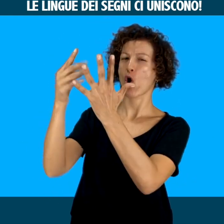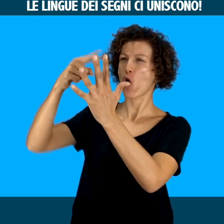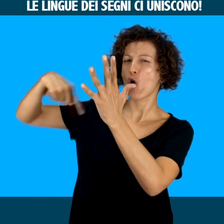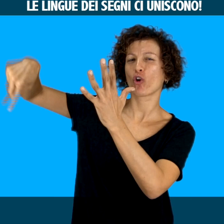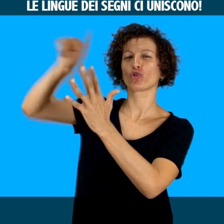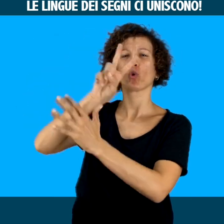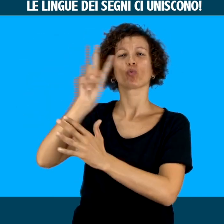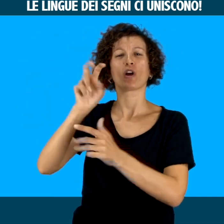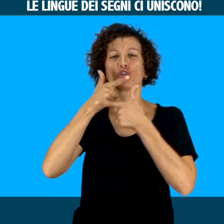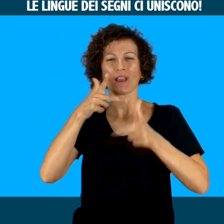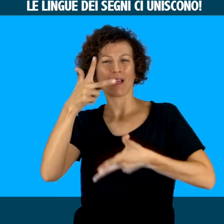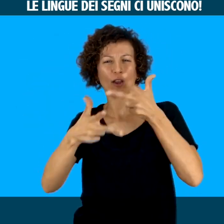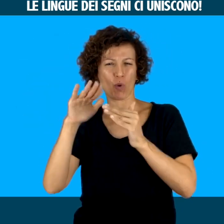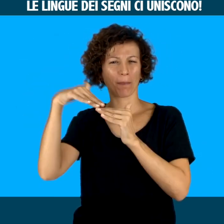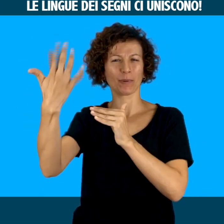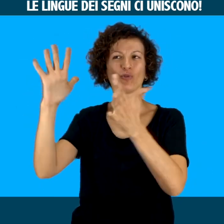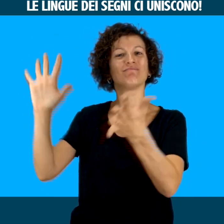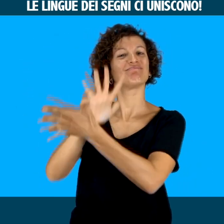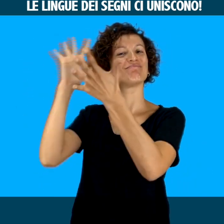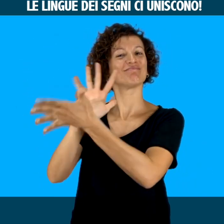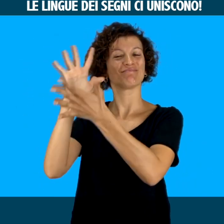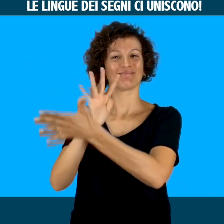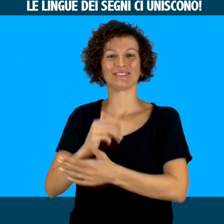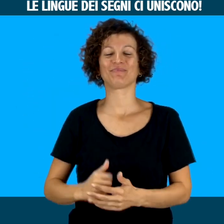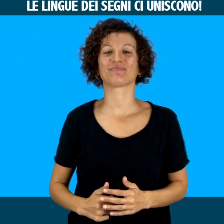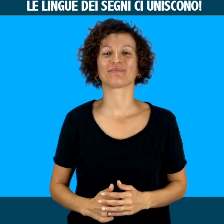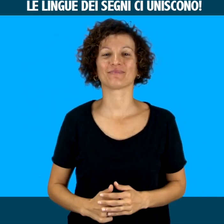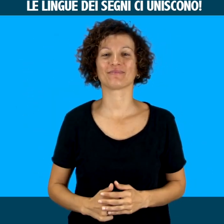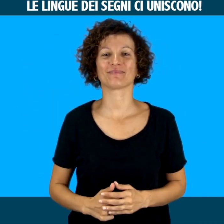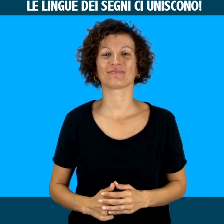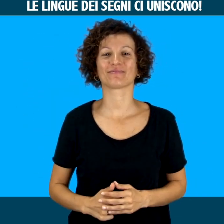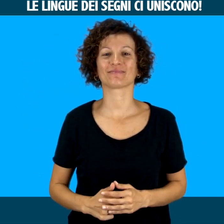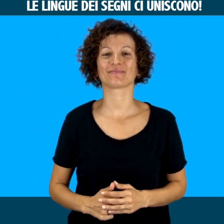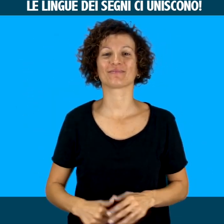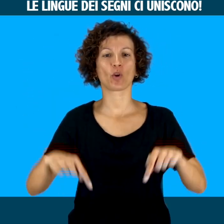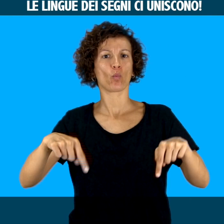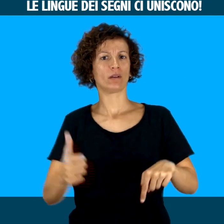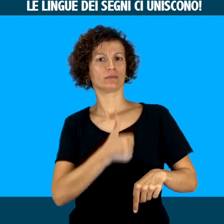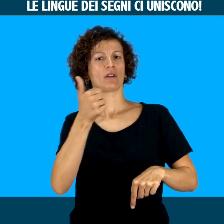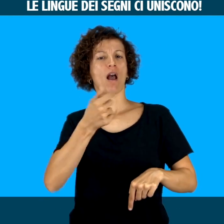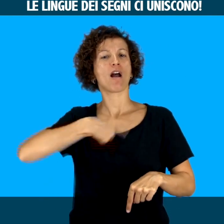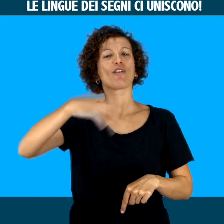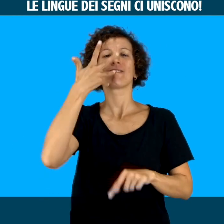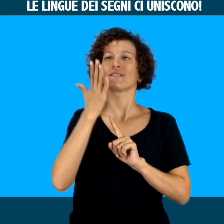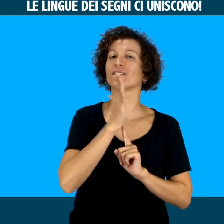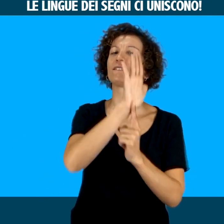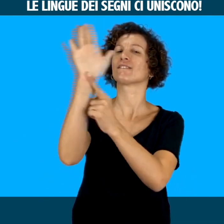concreto dei loro diritti. Oggi, però, è il momento di celebrare non solo la LIS, ma tutte le oltre 200